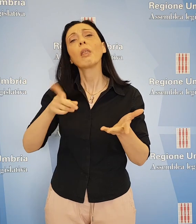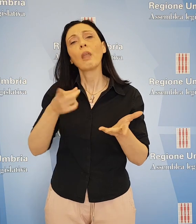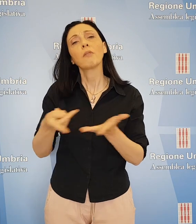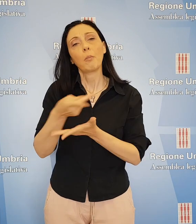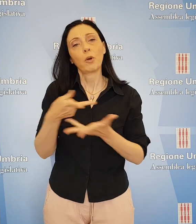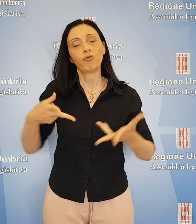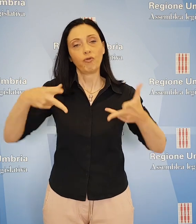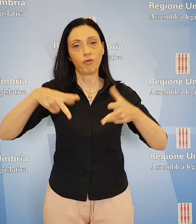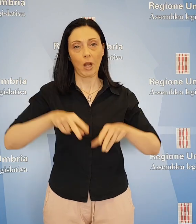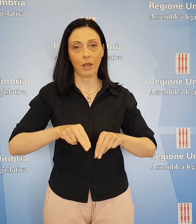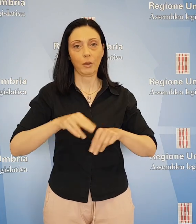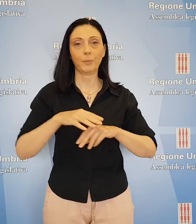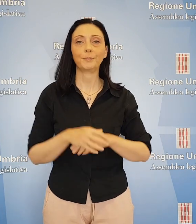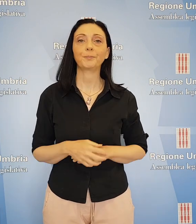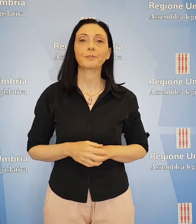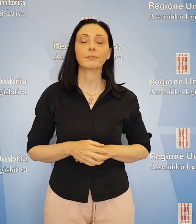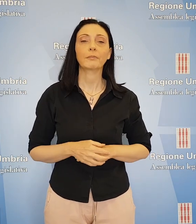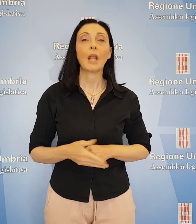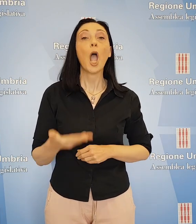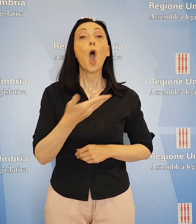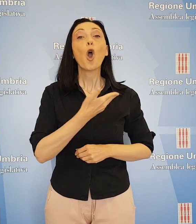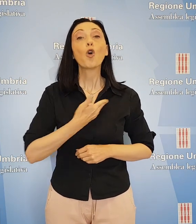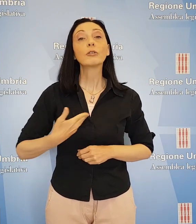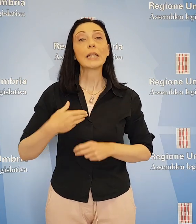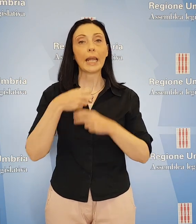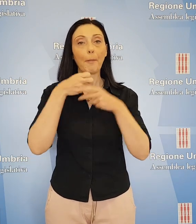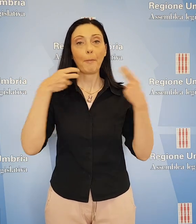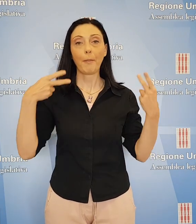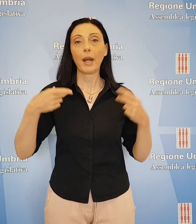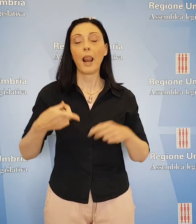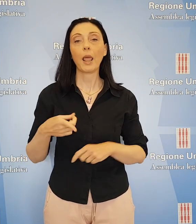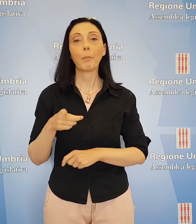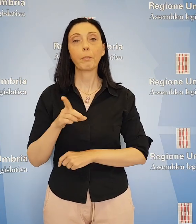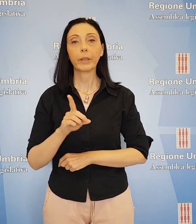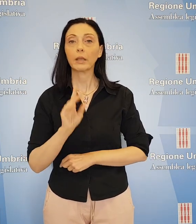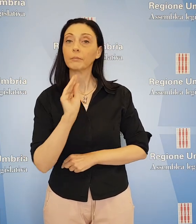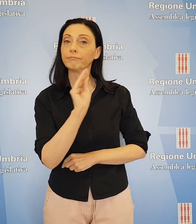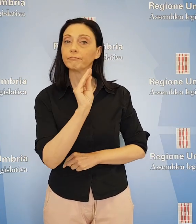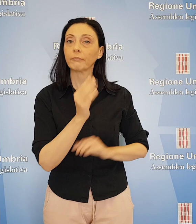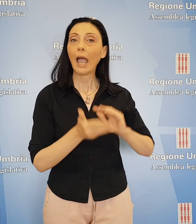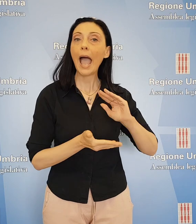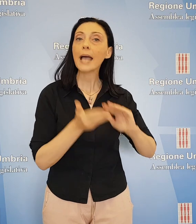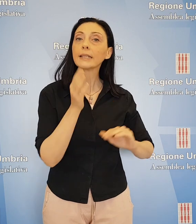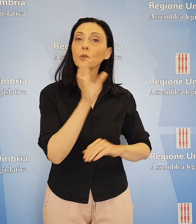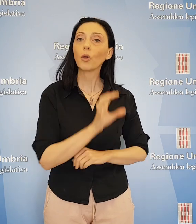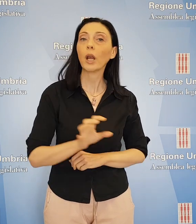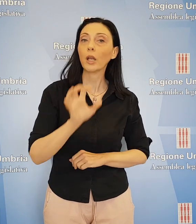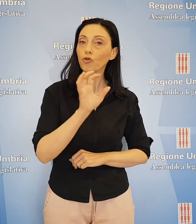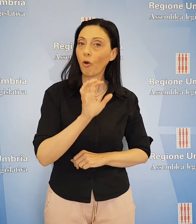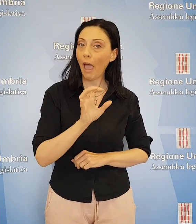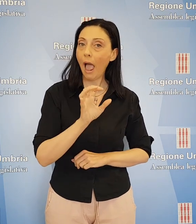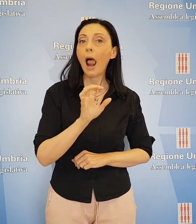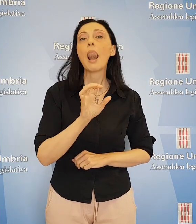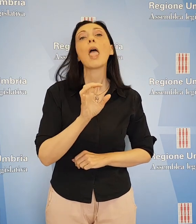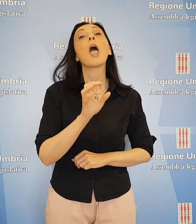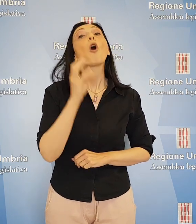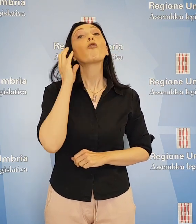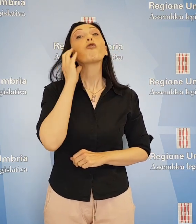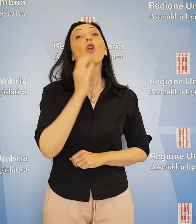progetto. Il consigliere Fabio Paparelli del Partito Democratico ha chiesto all'assessore regionale Michele Fioroni a che punto